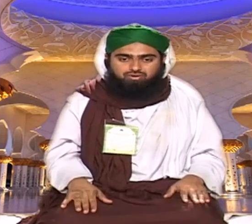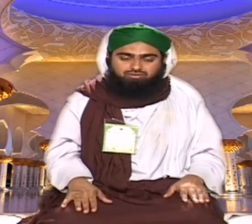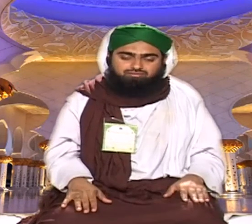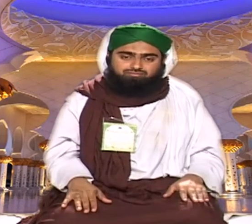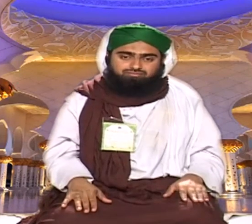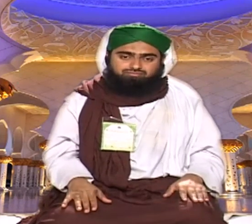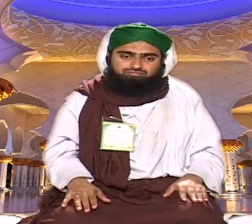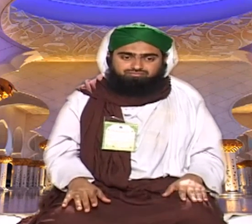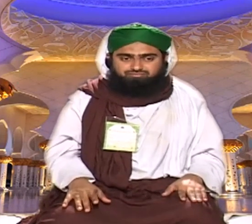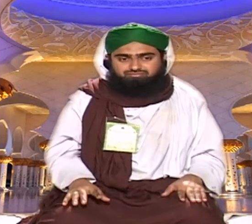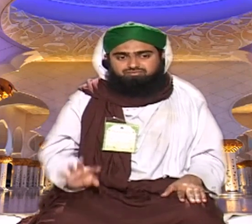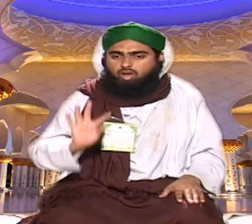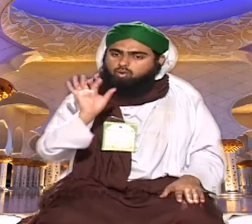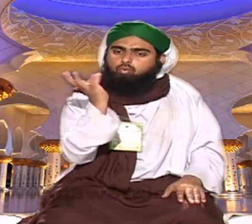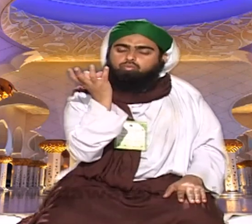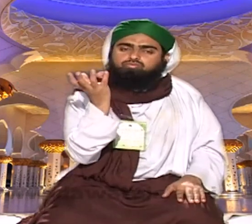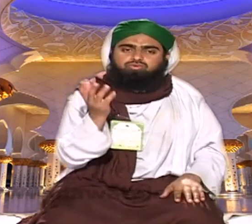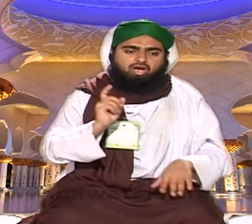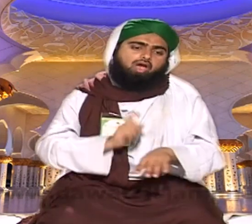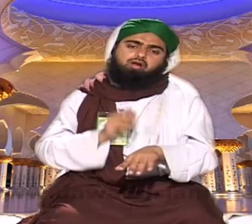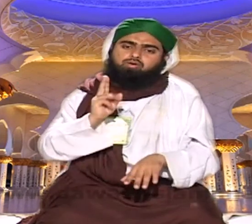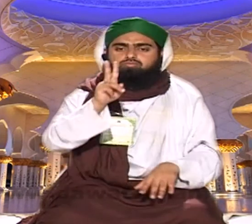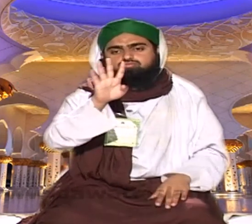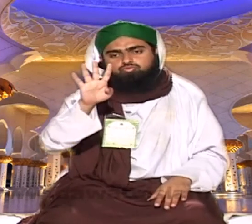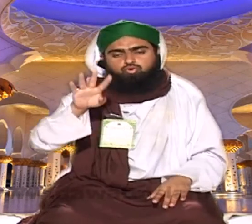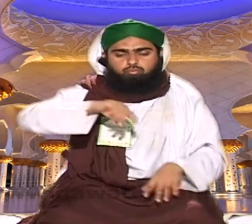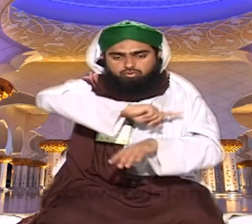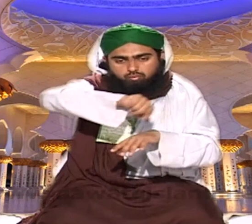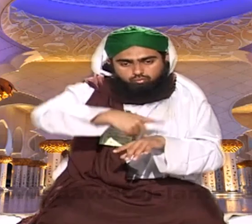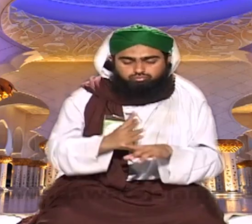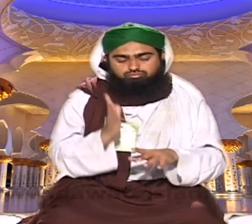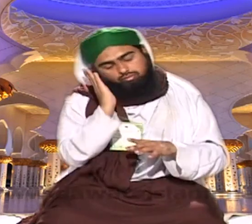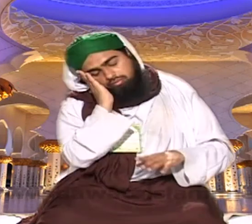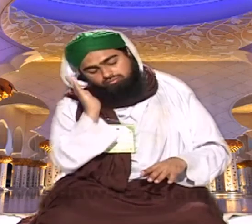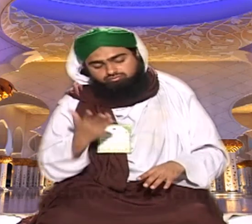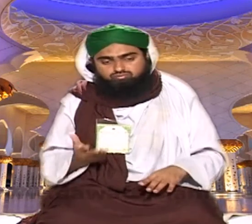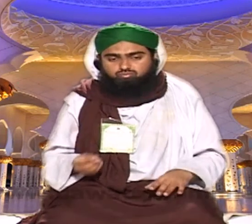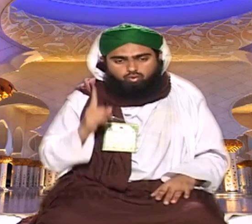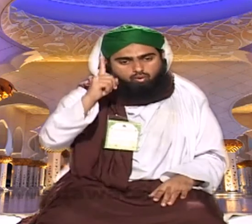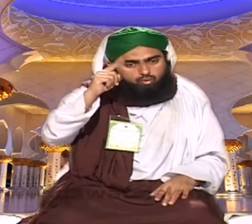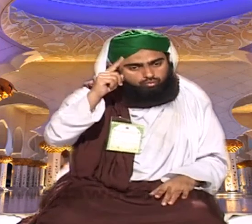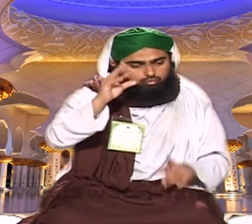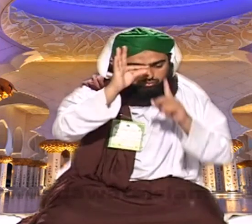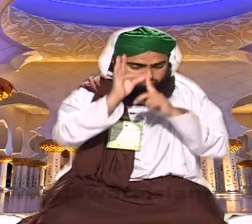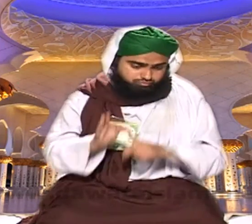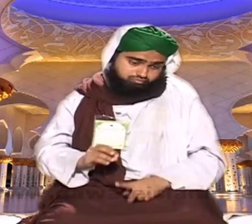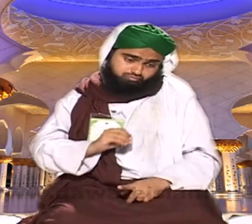ہے سو بارہ بچتے تو بھر چوبیس بھی بچتے یہ انترنیشتل تھائن ہے تو بھرہ لے کہ وہ سویا رہتا ہوں مزدور اس لیے کہ